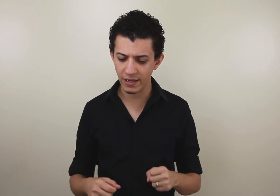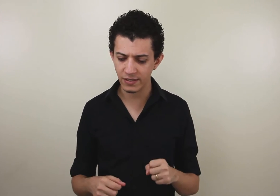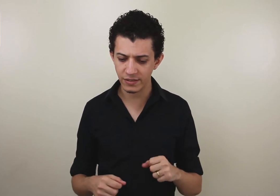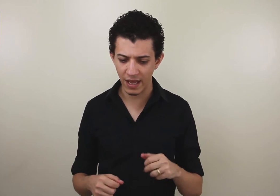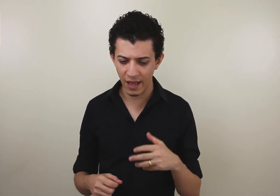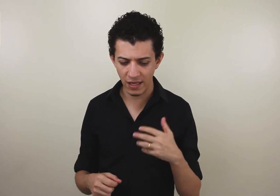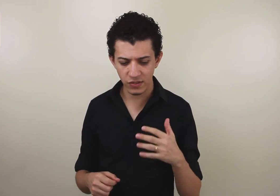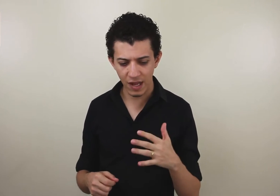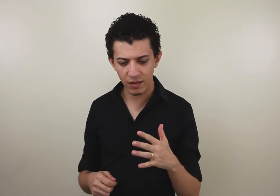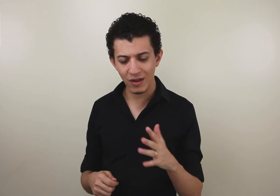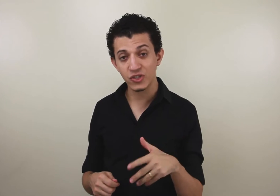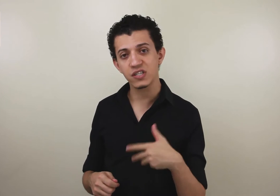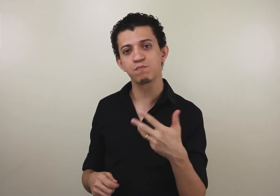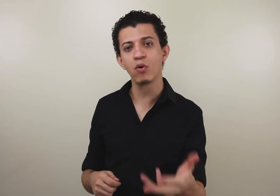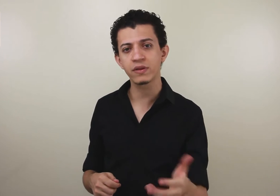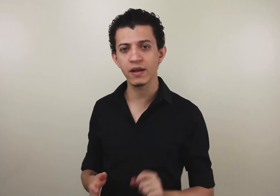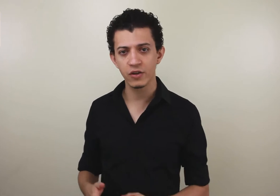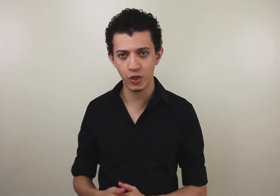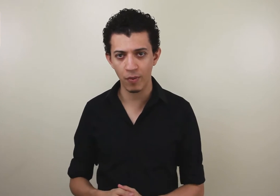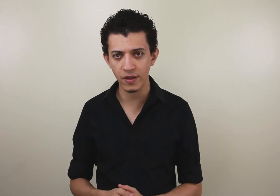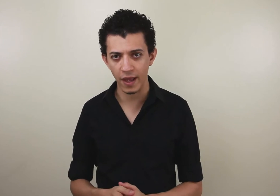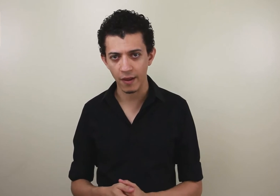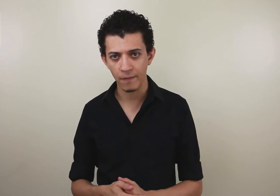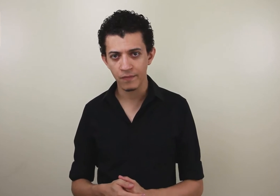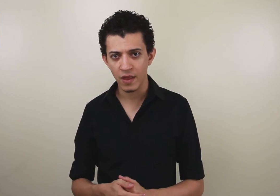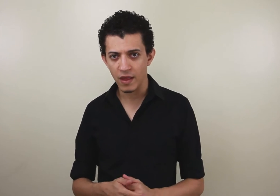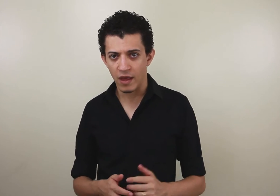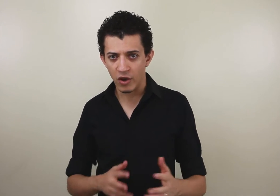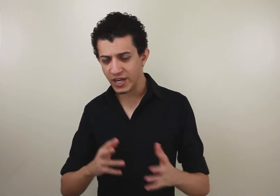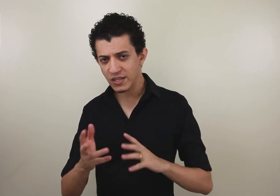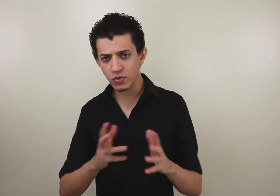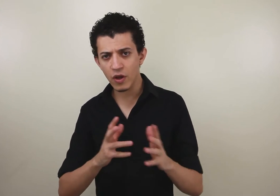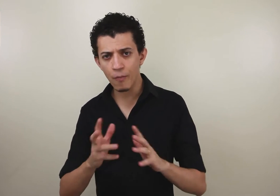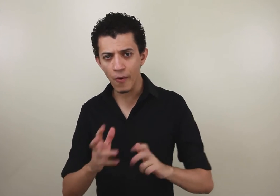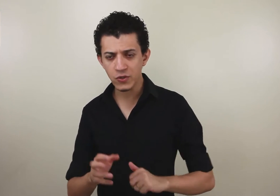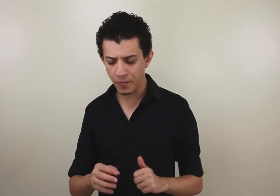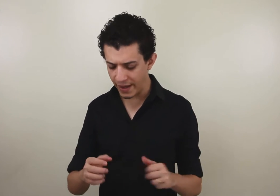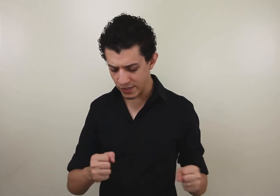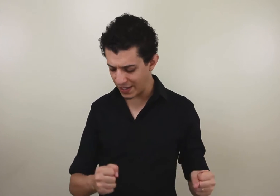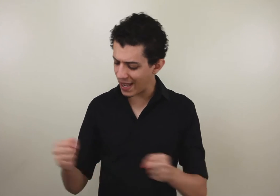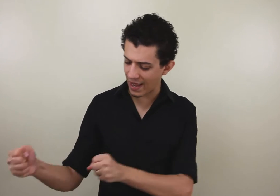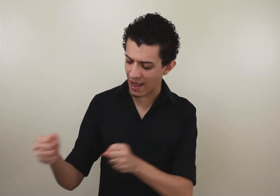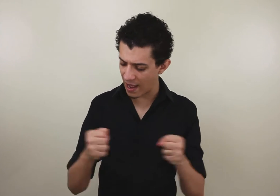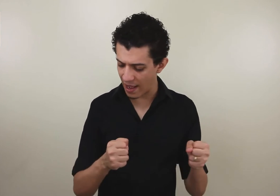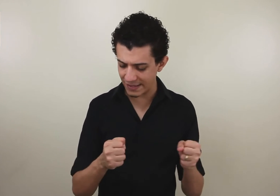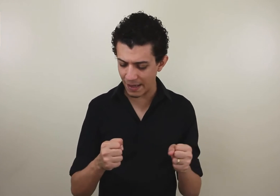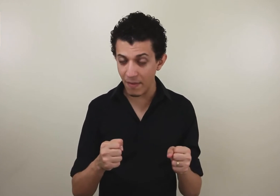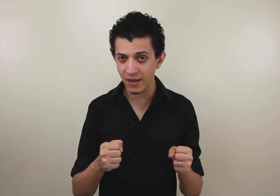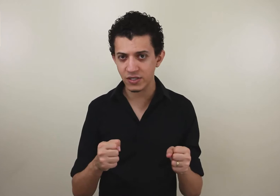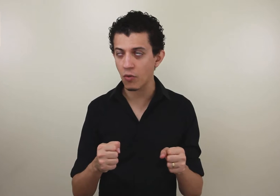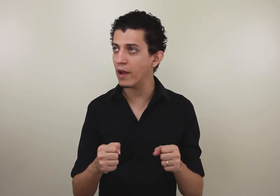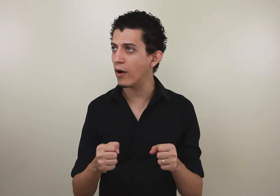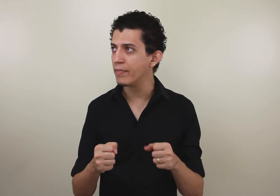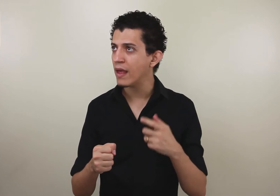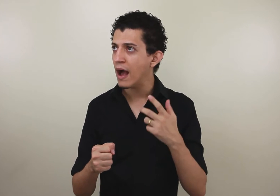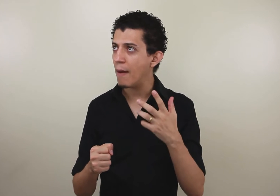relacionado à disputa de poder. Eu já estudei um pouco sobre isso e a semântica, ou melhor, a